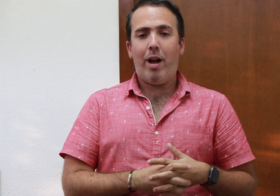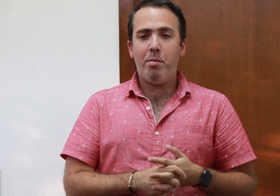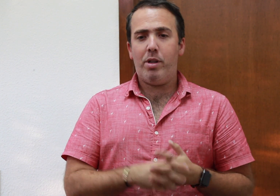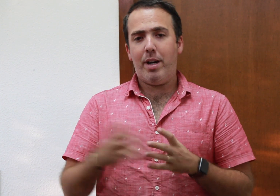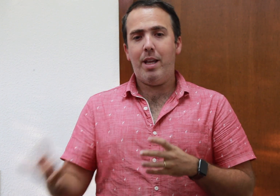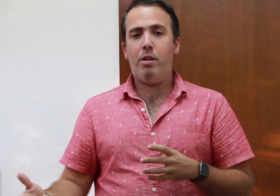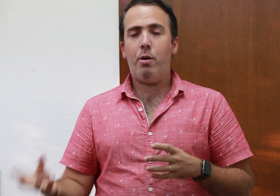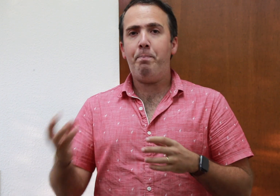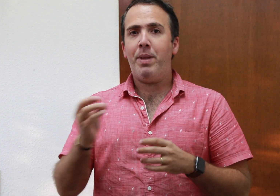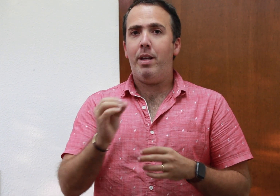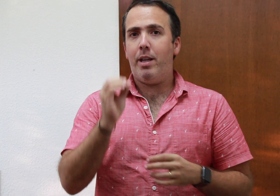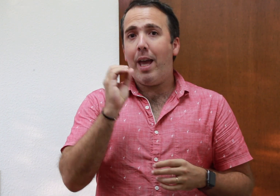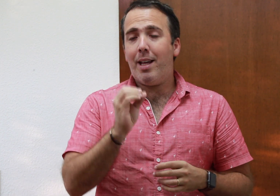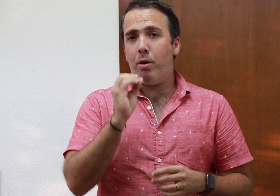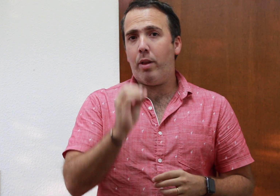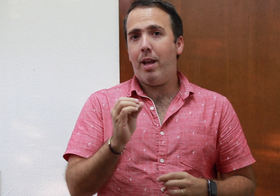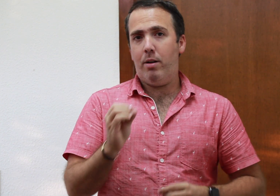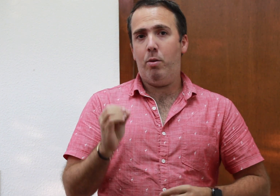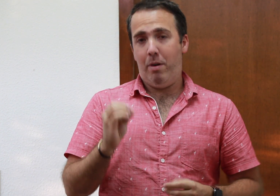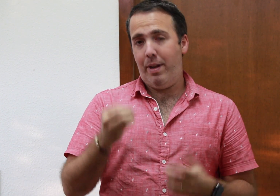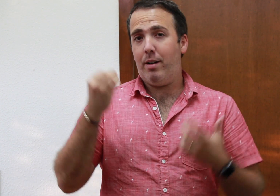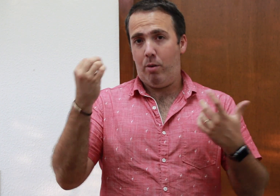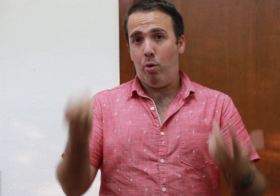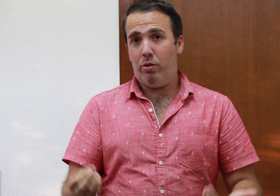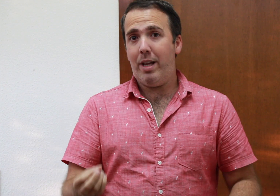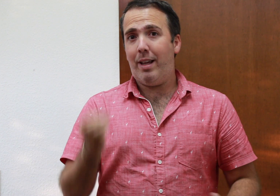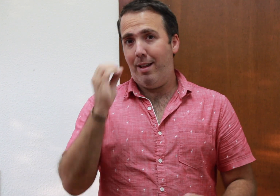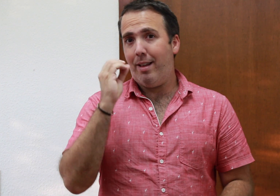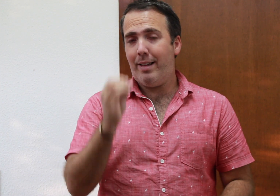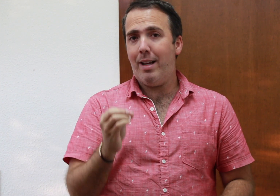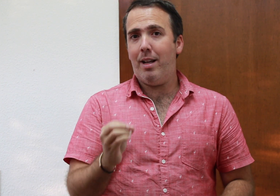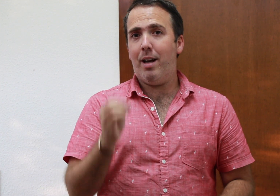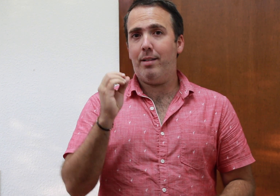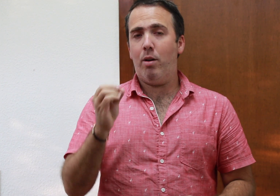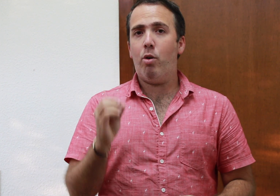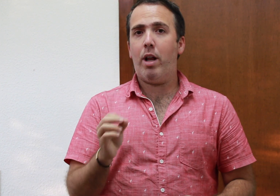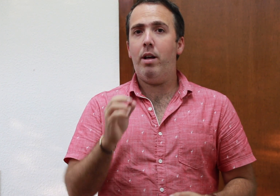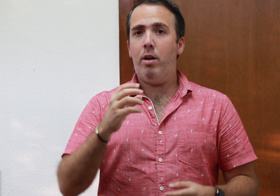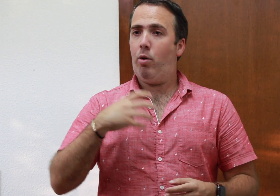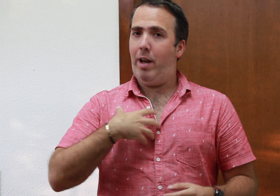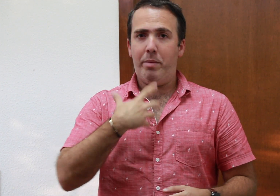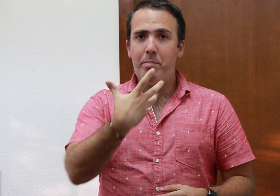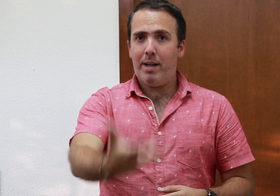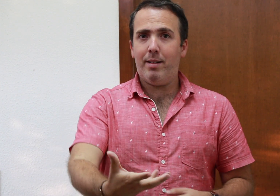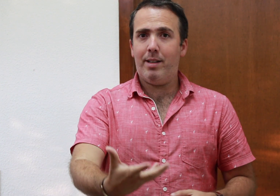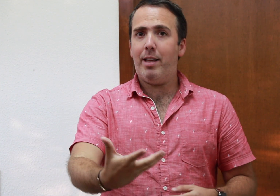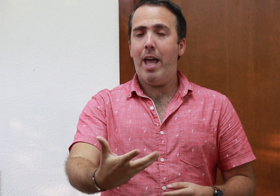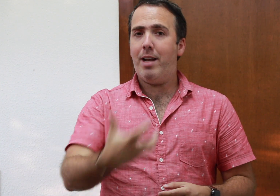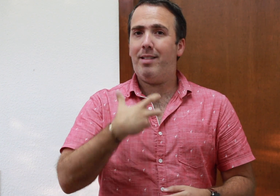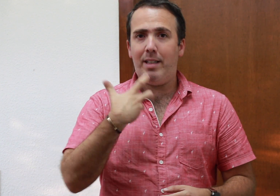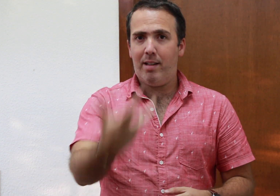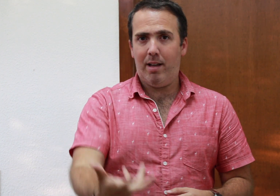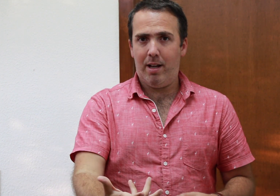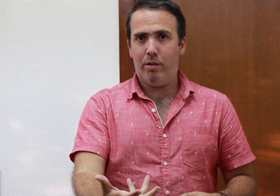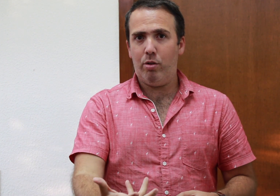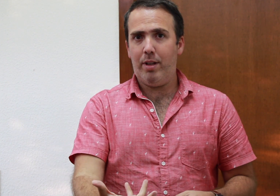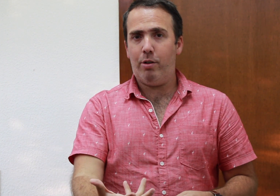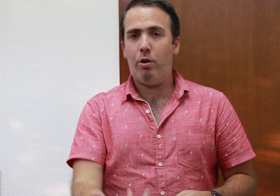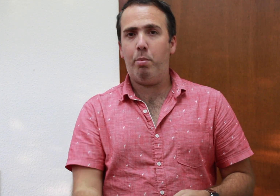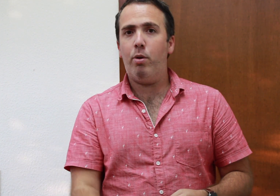cambios de registro. Y hay que recordar, o más bien conocer, que esta técnica se logra con la misma cantidad de aire sin exageración del soplo,